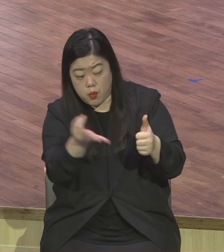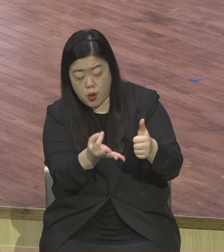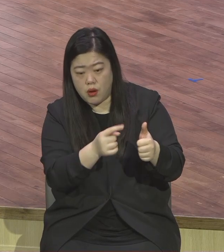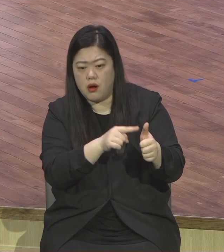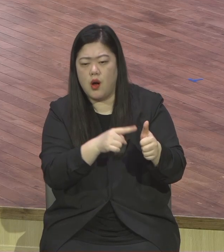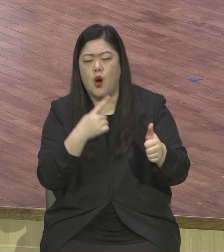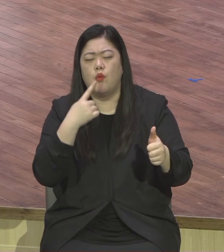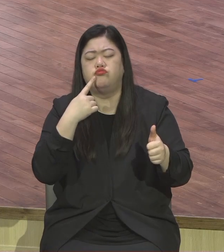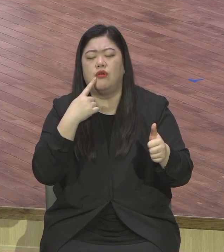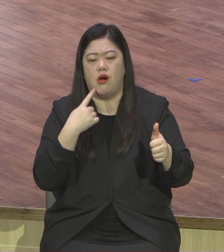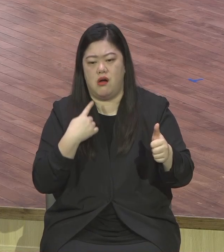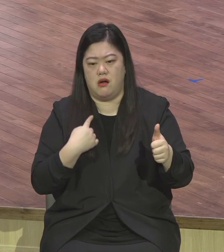조건을 다 갖춘 사람이에요.